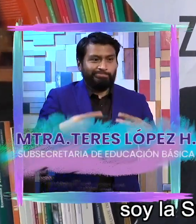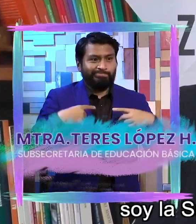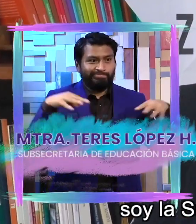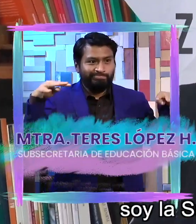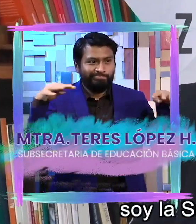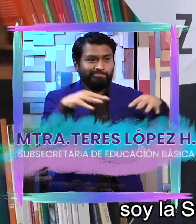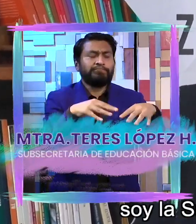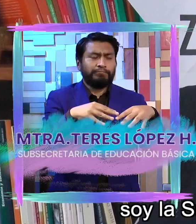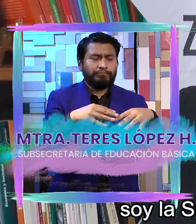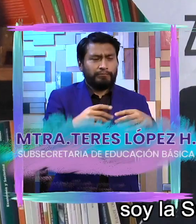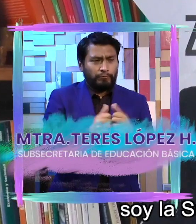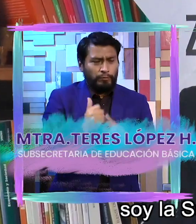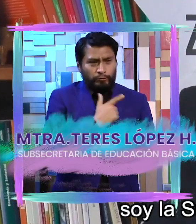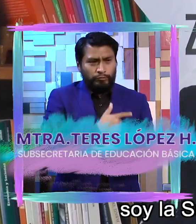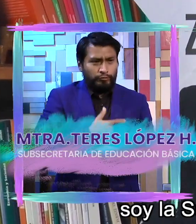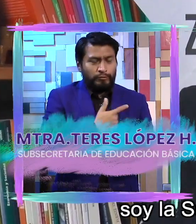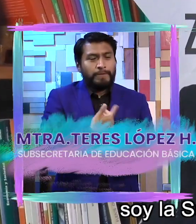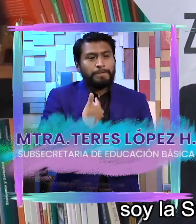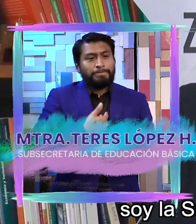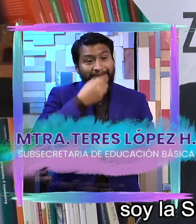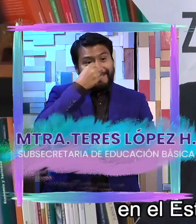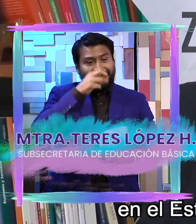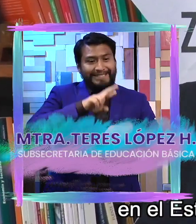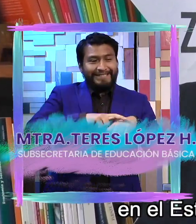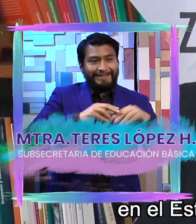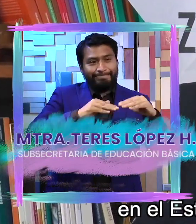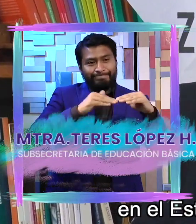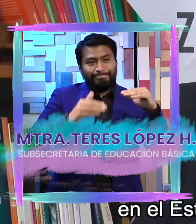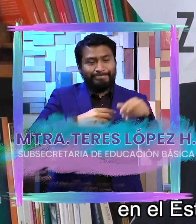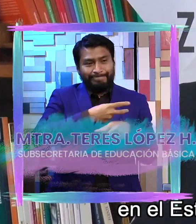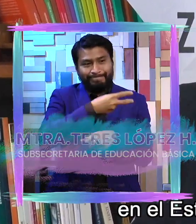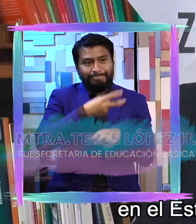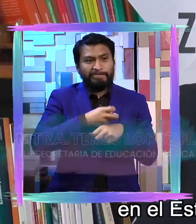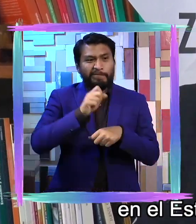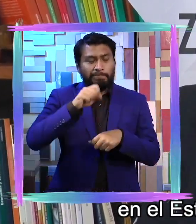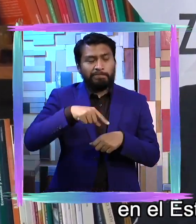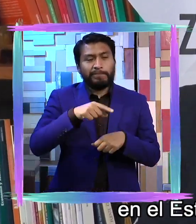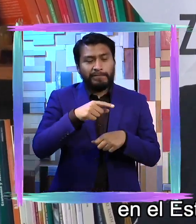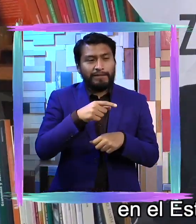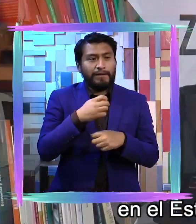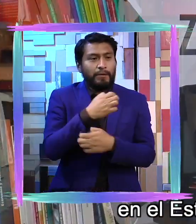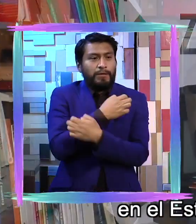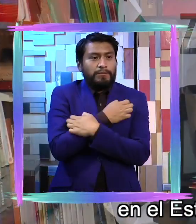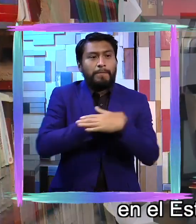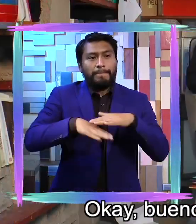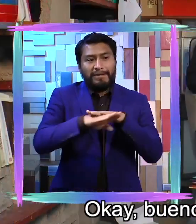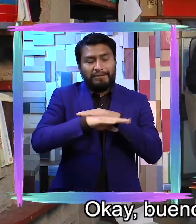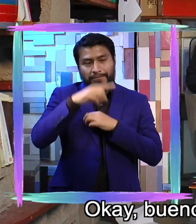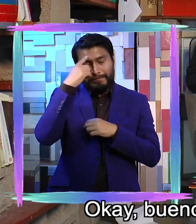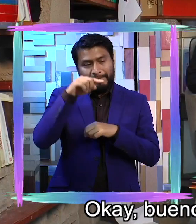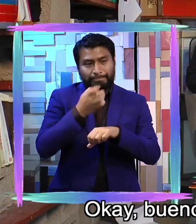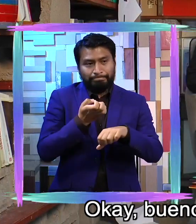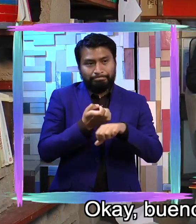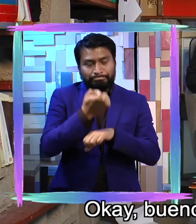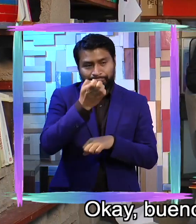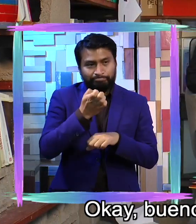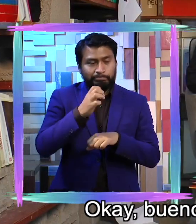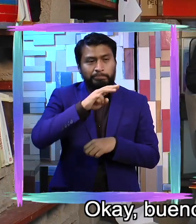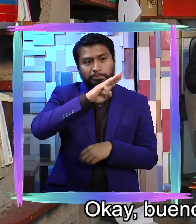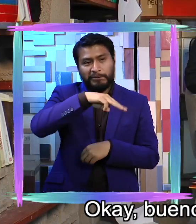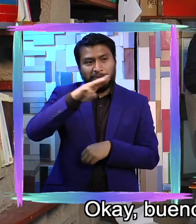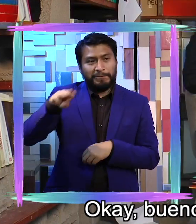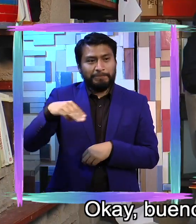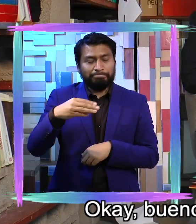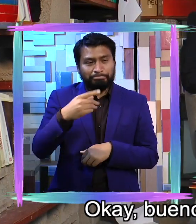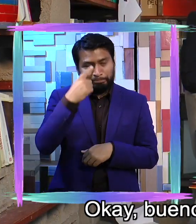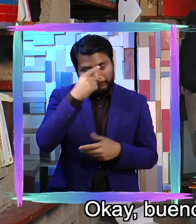órdenes. Soy la subsecretaria de Educación Básica en el estado de Michoacán. A sus órdenes. Ok. Bueno, antes que